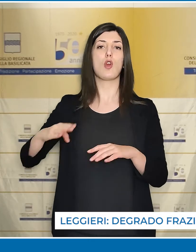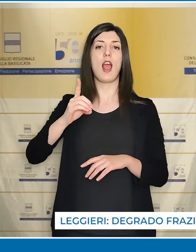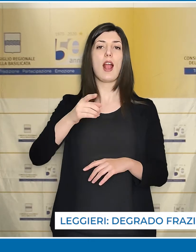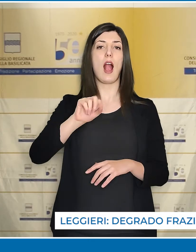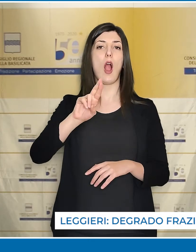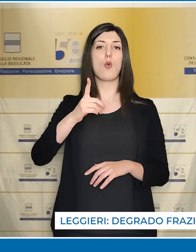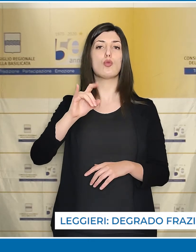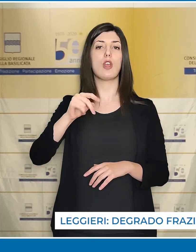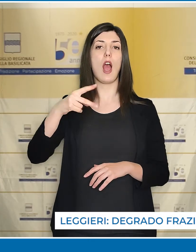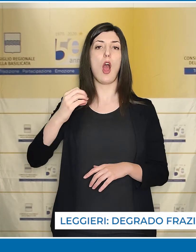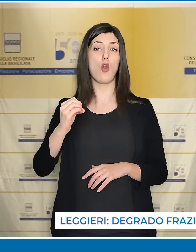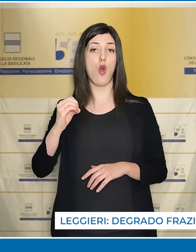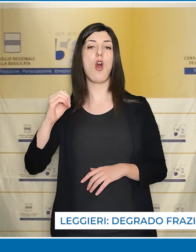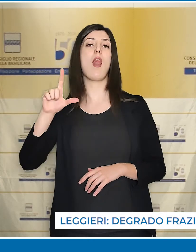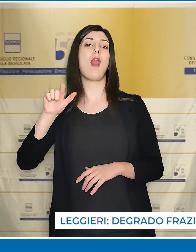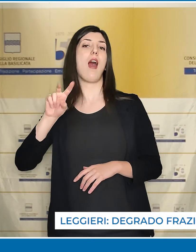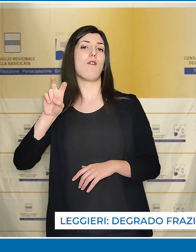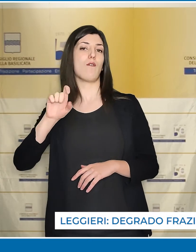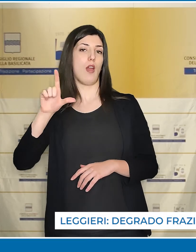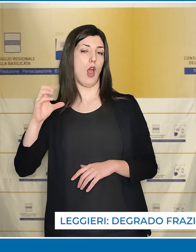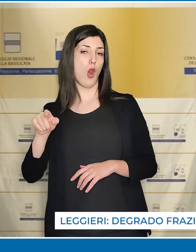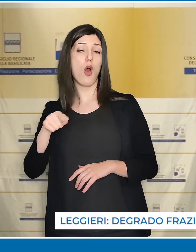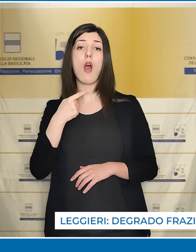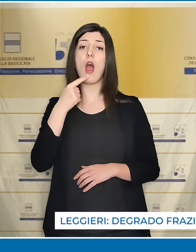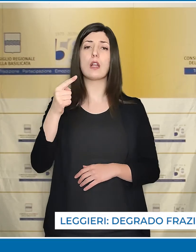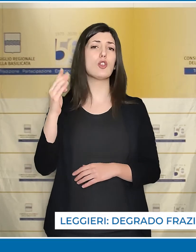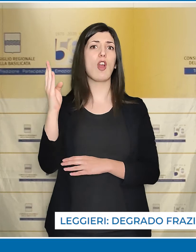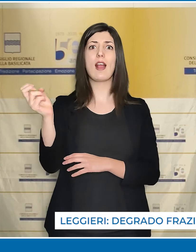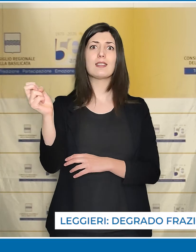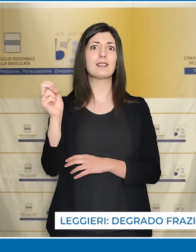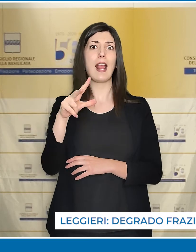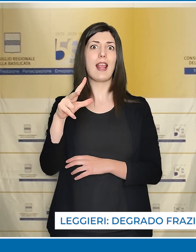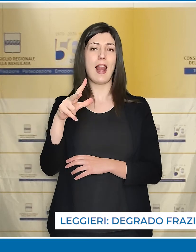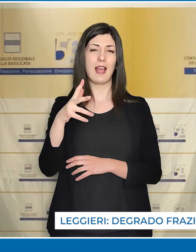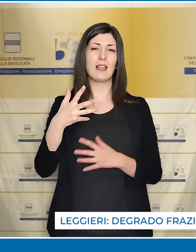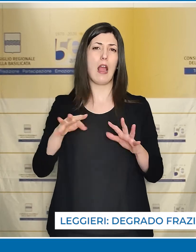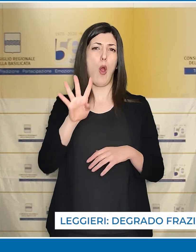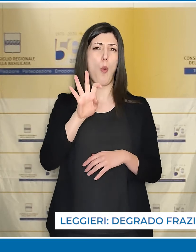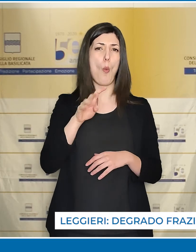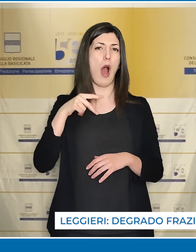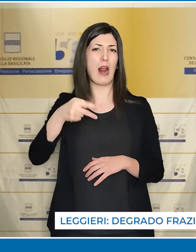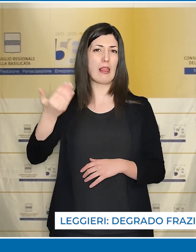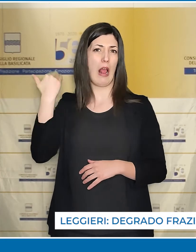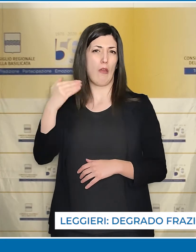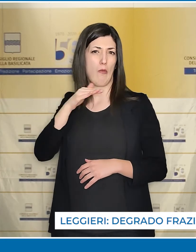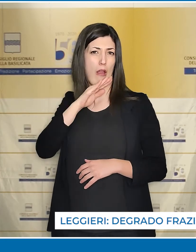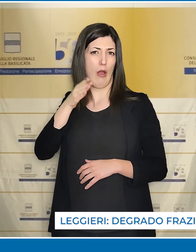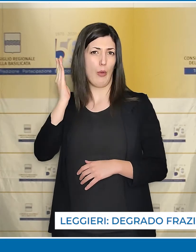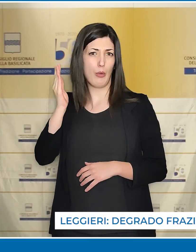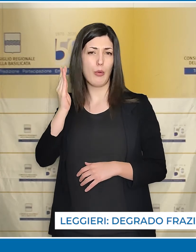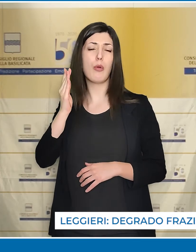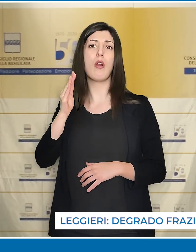di Gaudiano Di Lavello e parla di segnaletica risalente a 40 anni fa